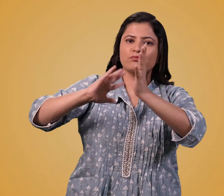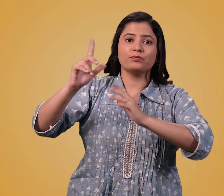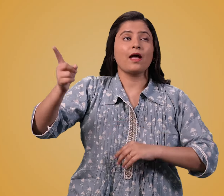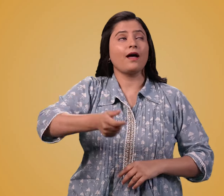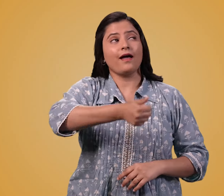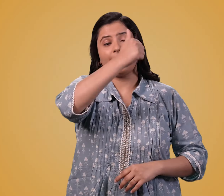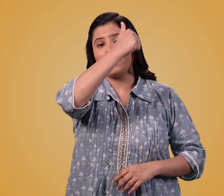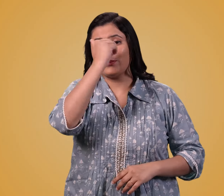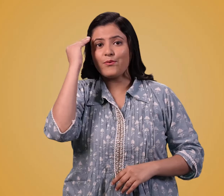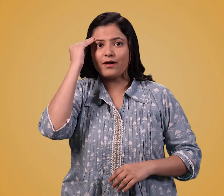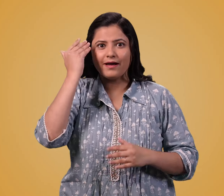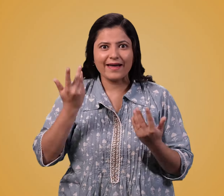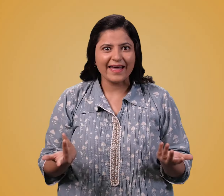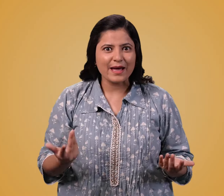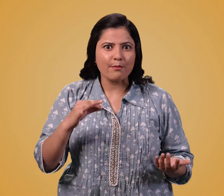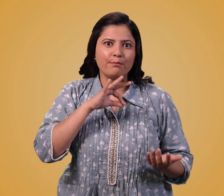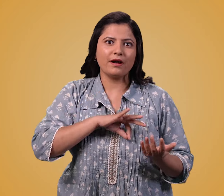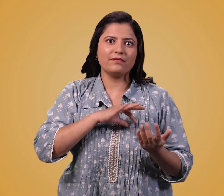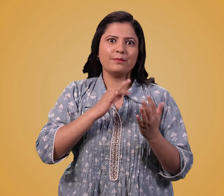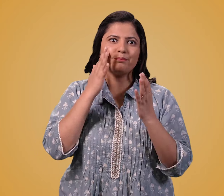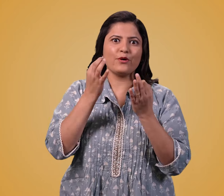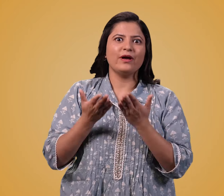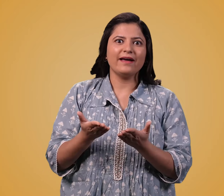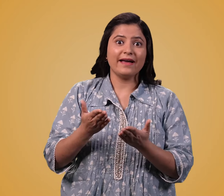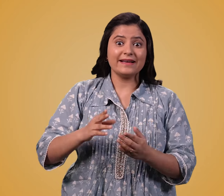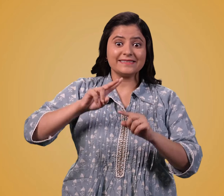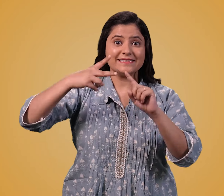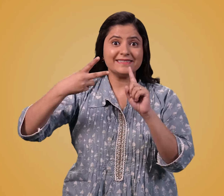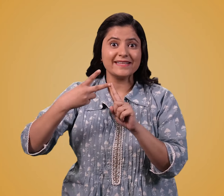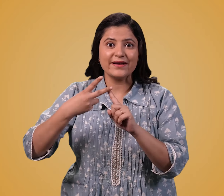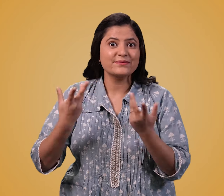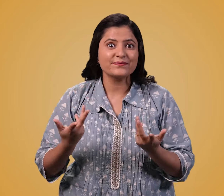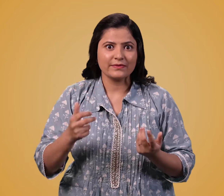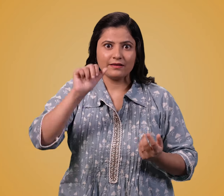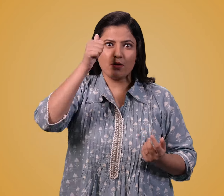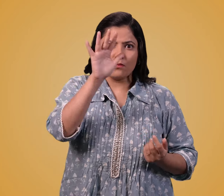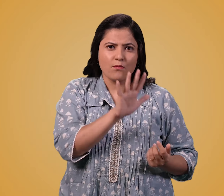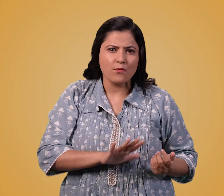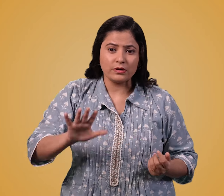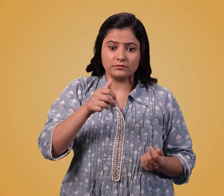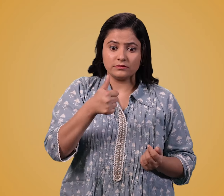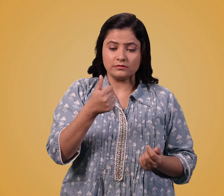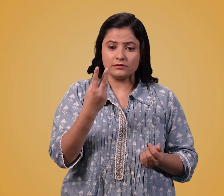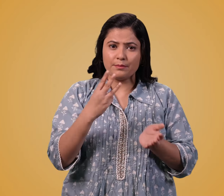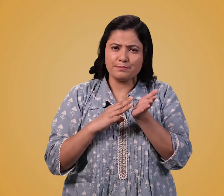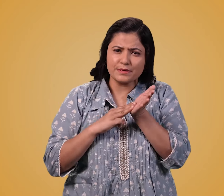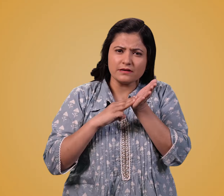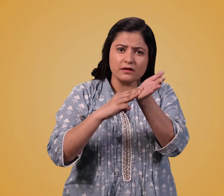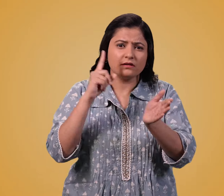जाए बस एक दूसरे से साइन में बात कर सकते हैं क्या यह अश्चरेजनक नहीं है कितना लाबदायक है भारत में